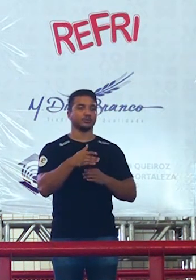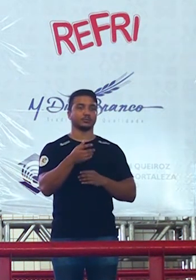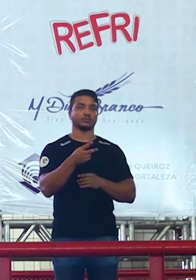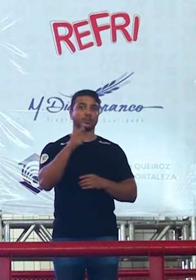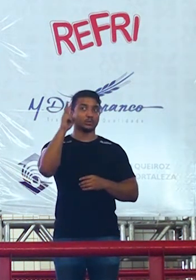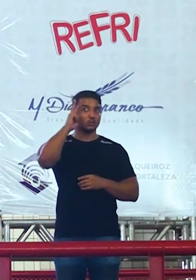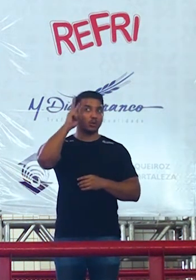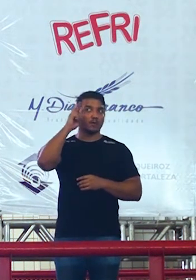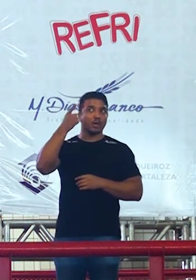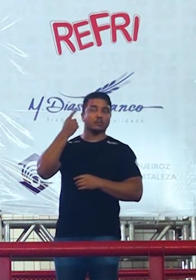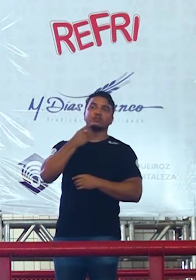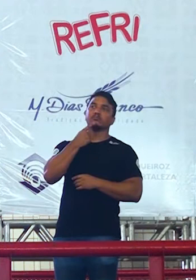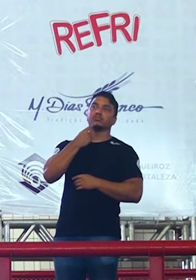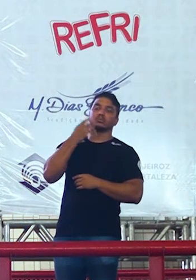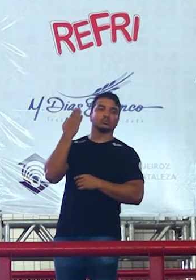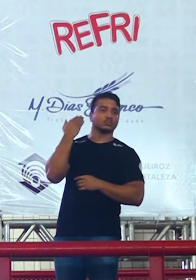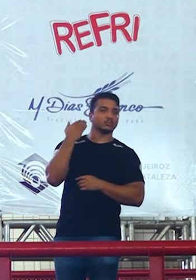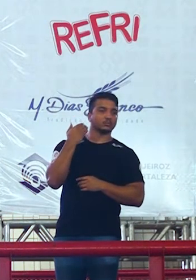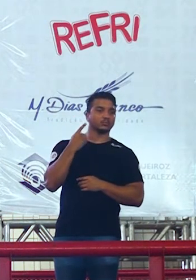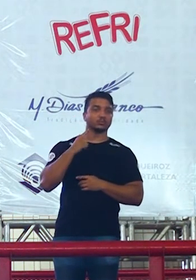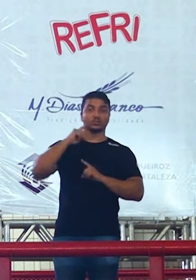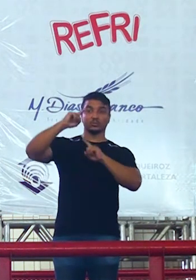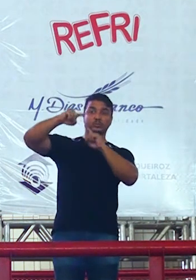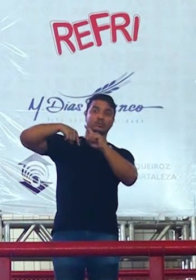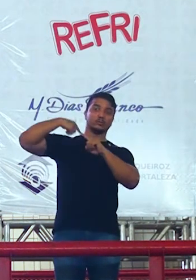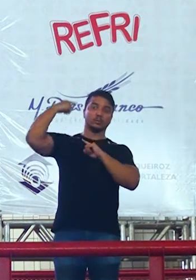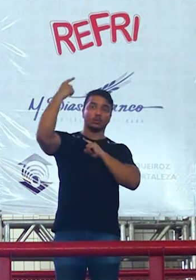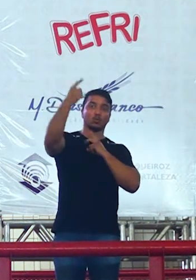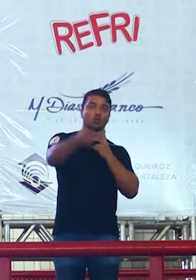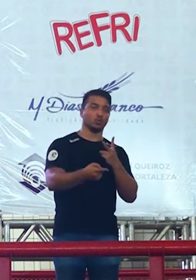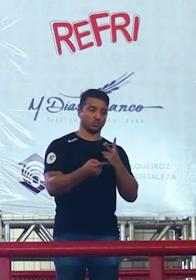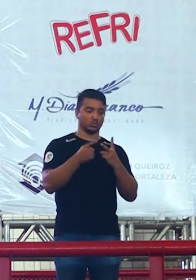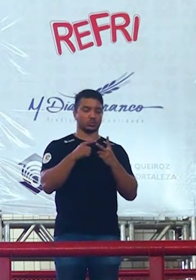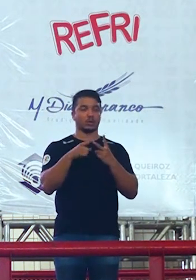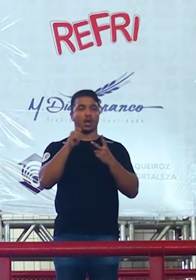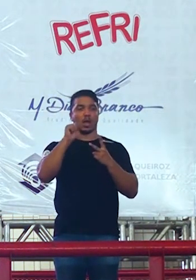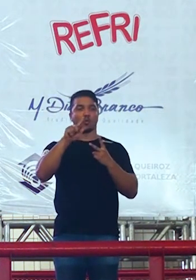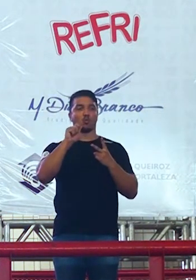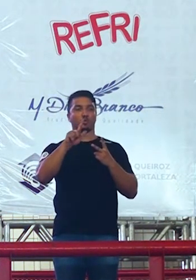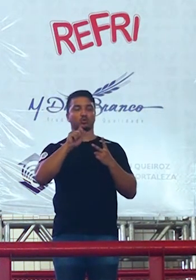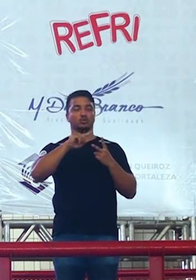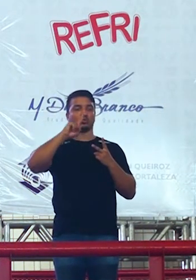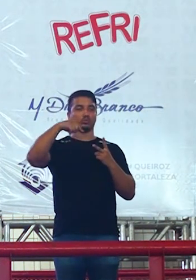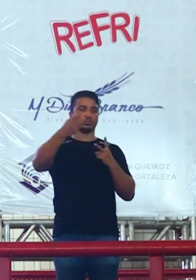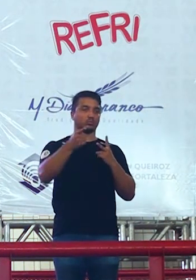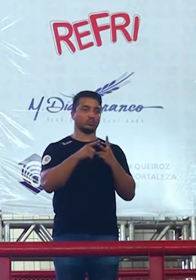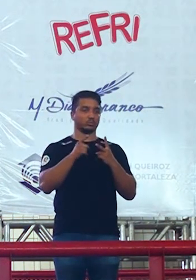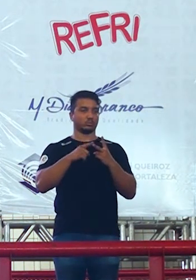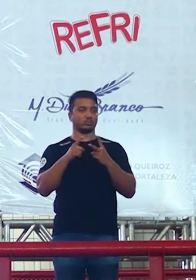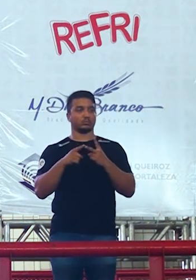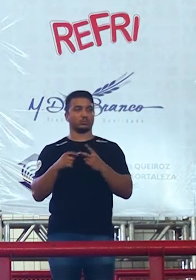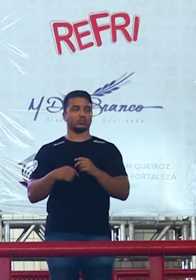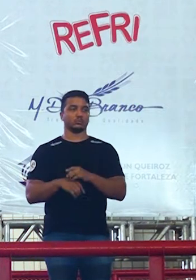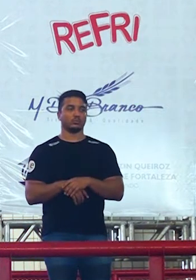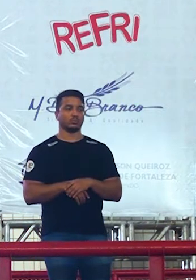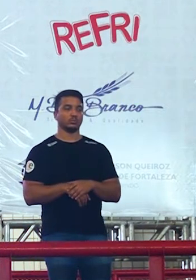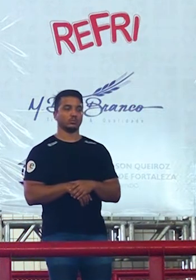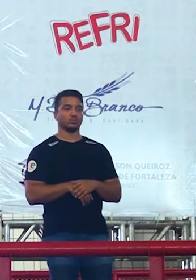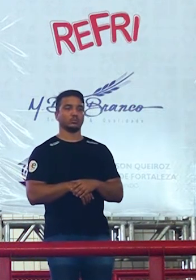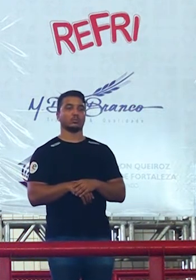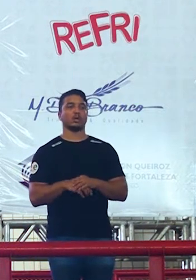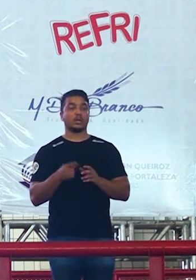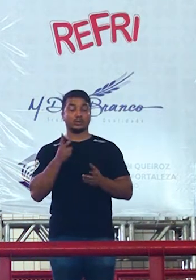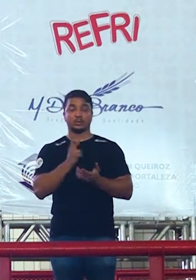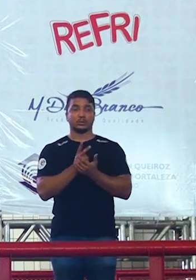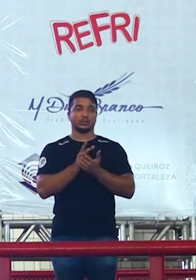segunda feira passada a próxima só vai sair em agosto finalzinho de agosto começo de setembro ela é